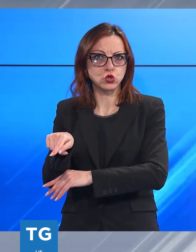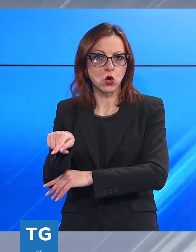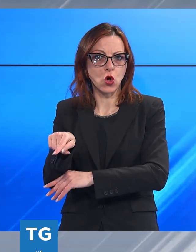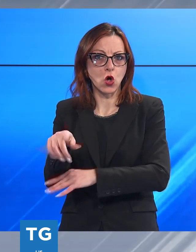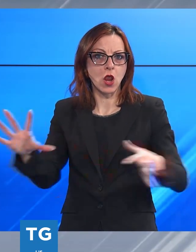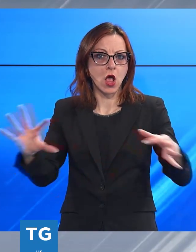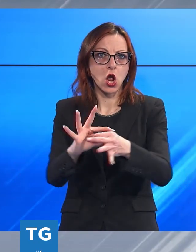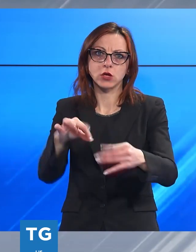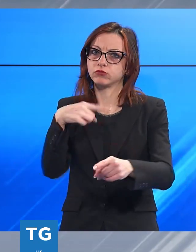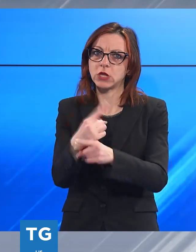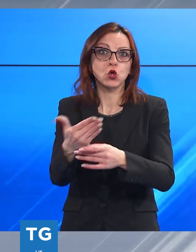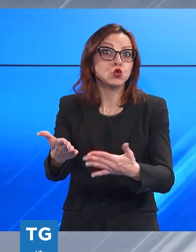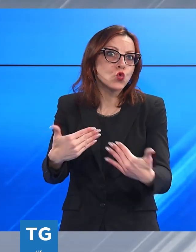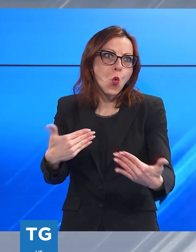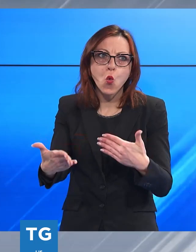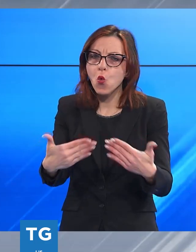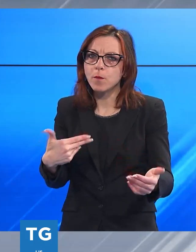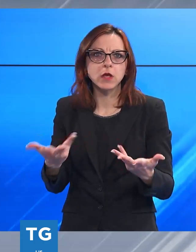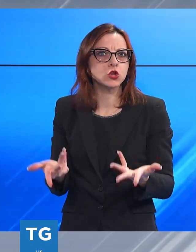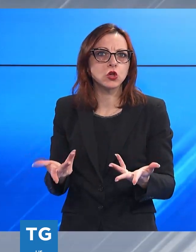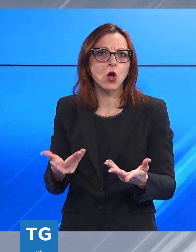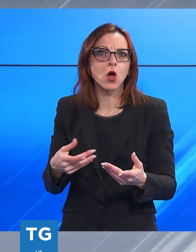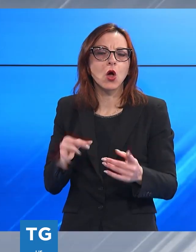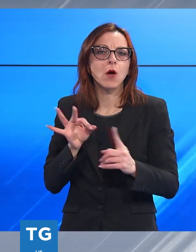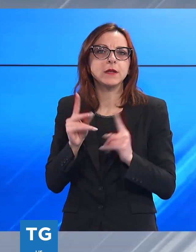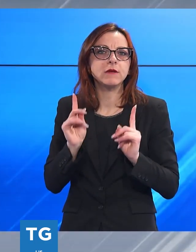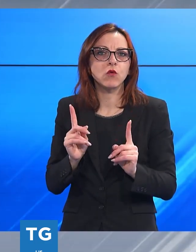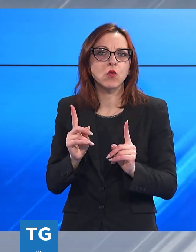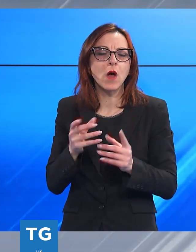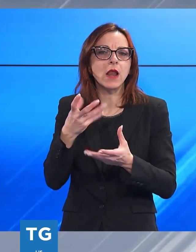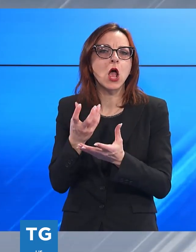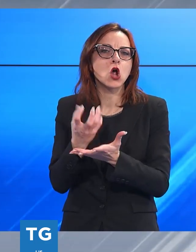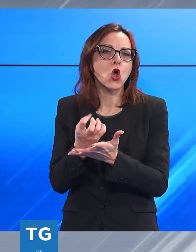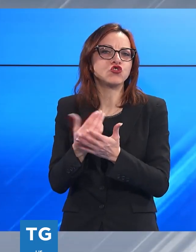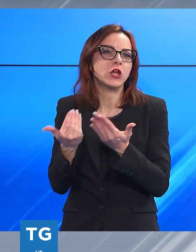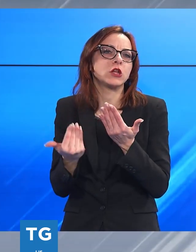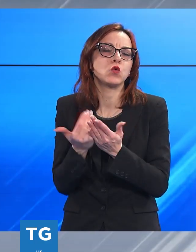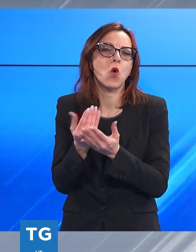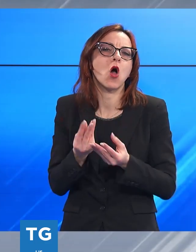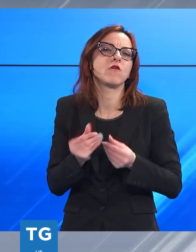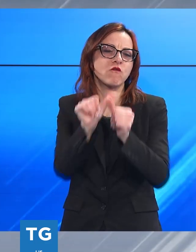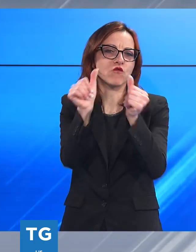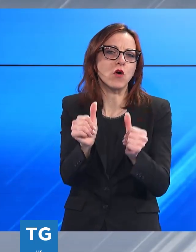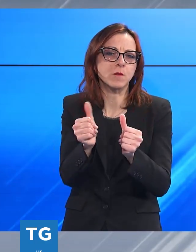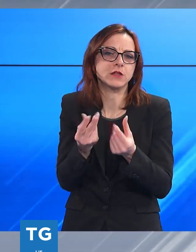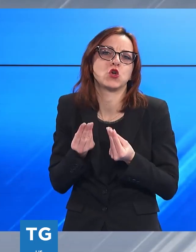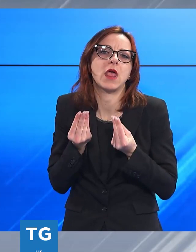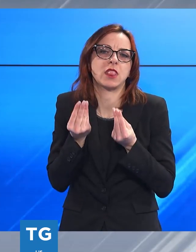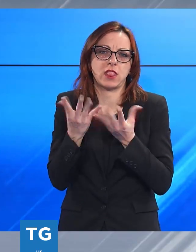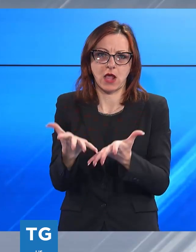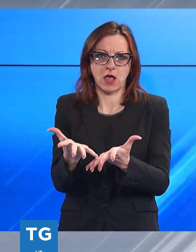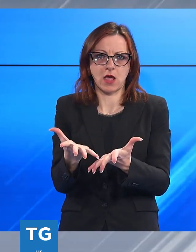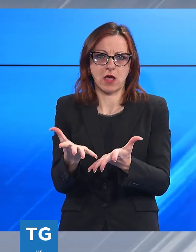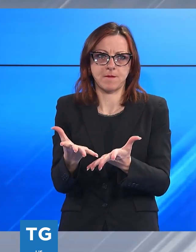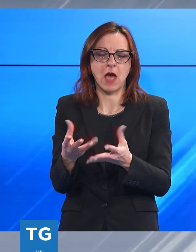subito per cercare di portare avanti dei nuovi concetti di formazione, ma non